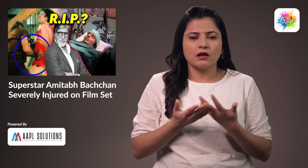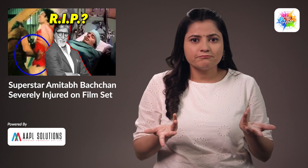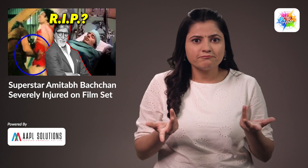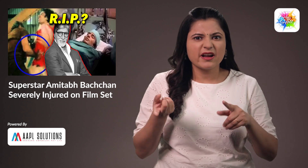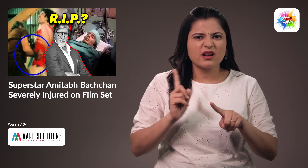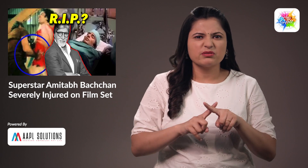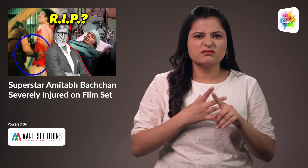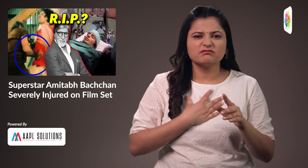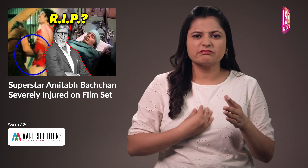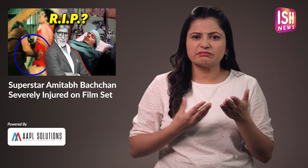दुखत खबर है